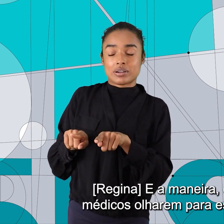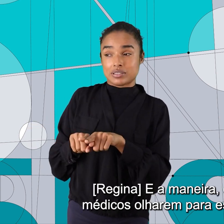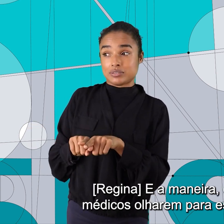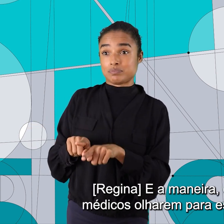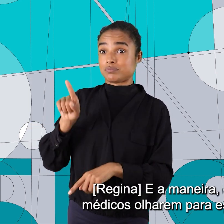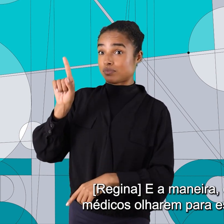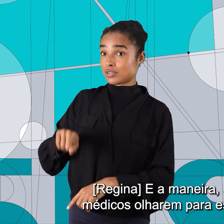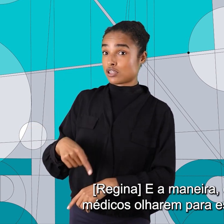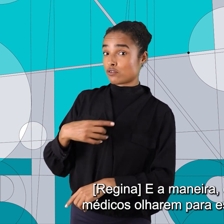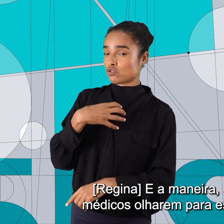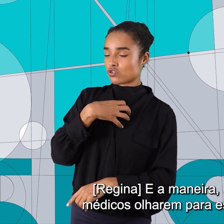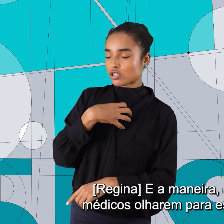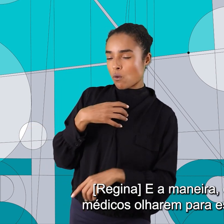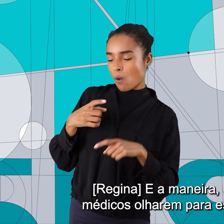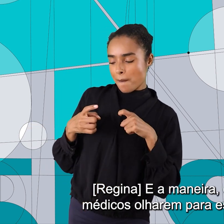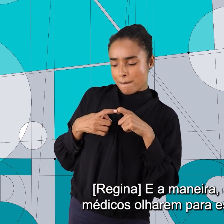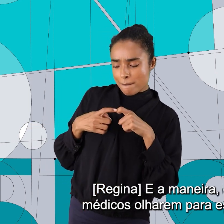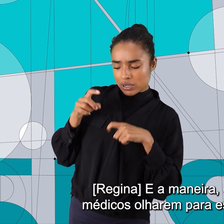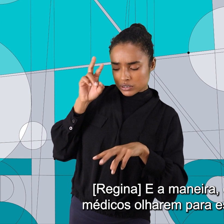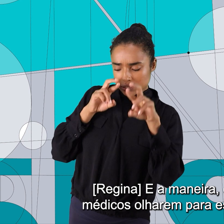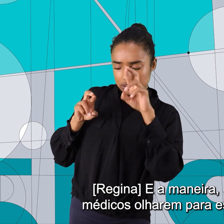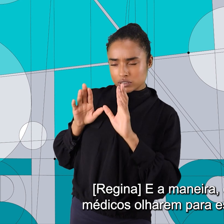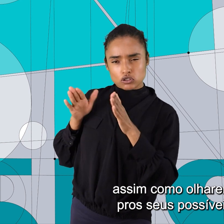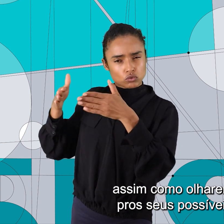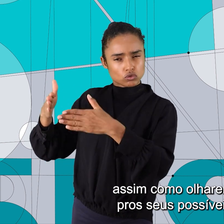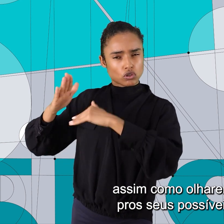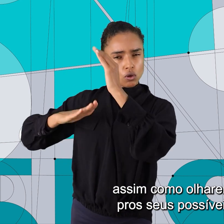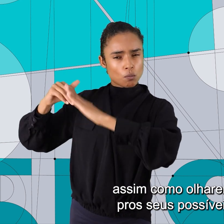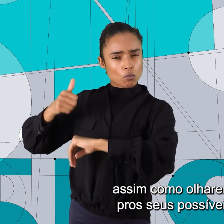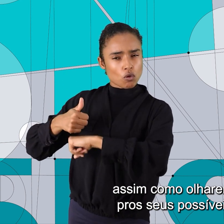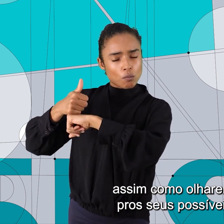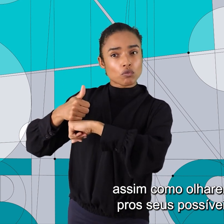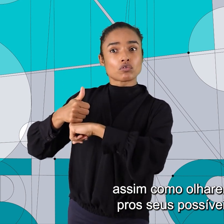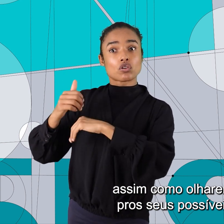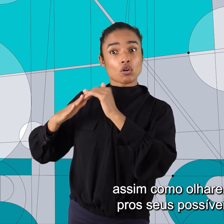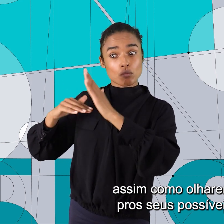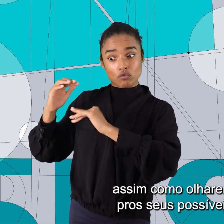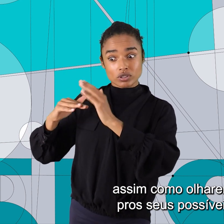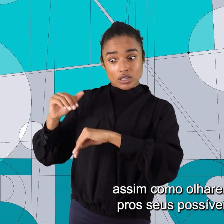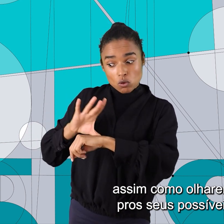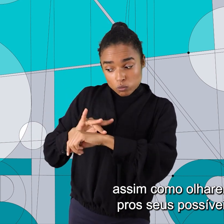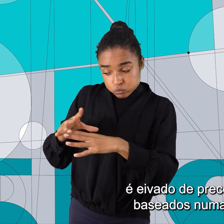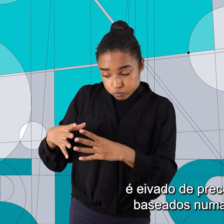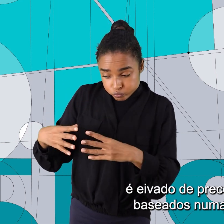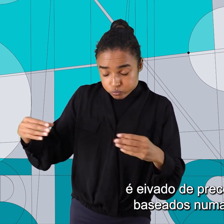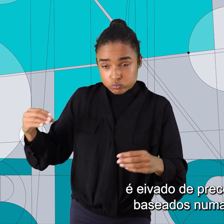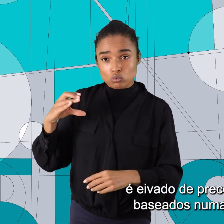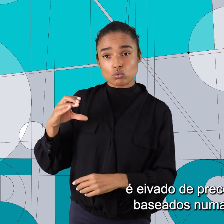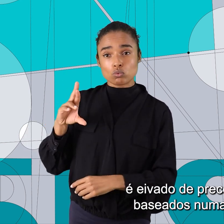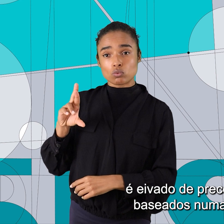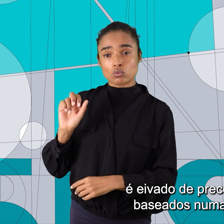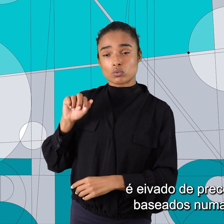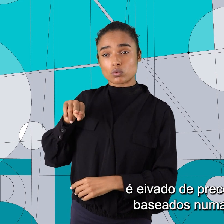E a maneira, então, desses médicos olharem para os curadores, assim como olharem também para os seus possíveis clientes, é